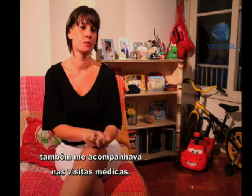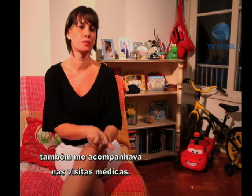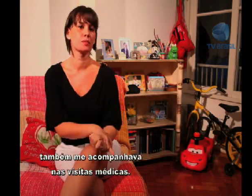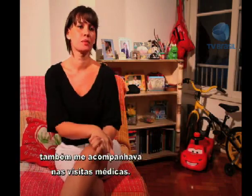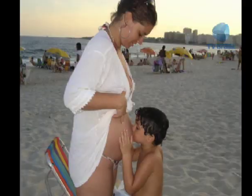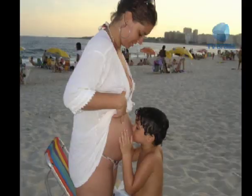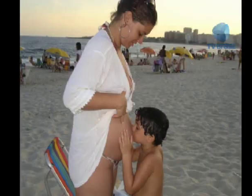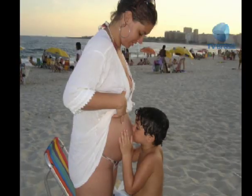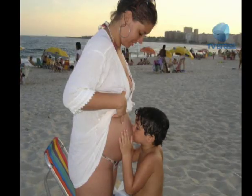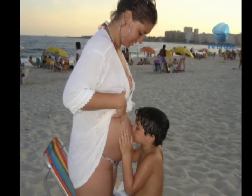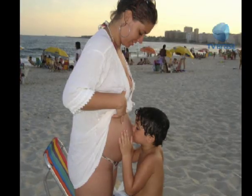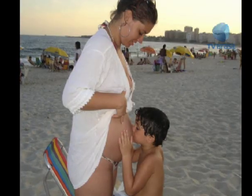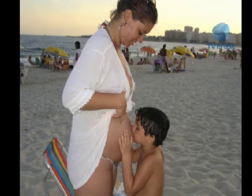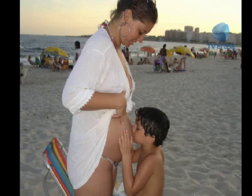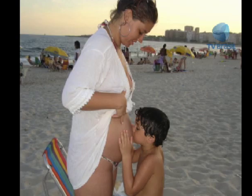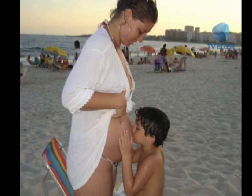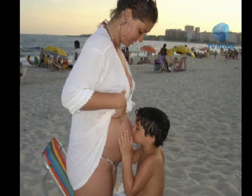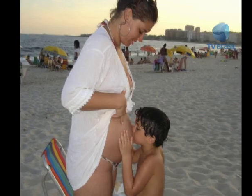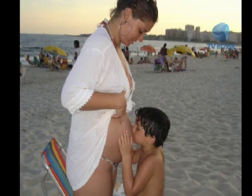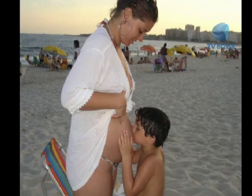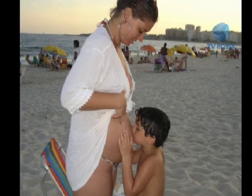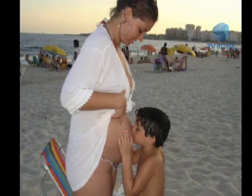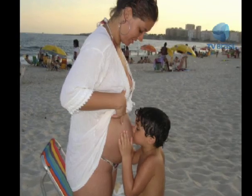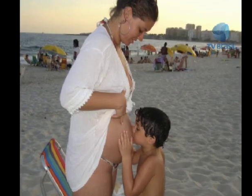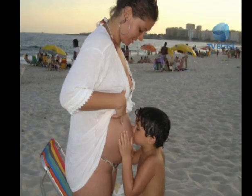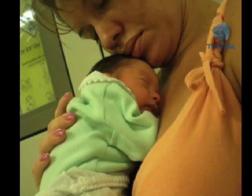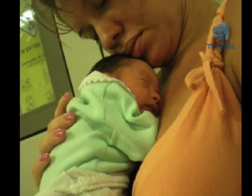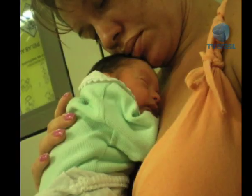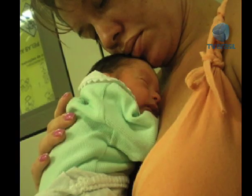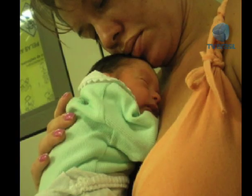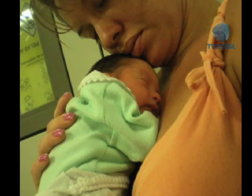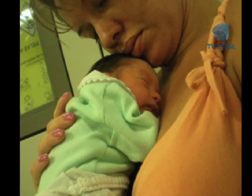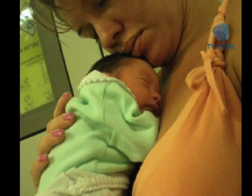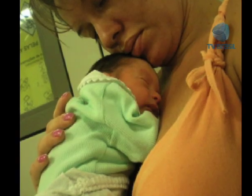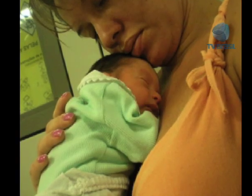médicas. Foto de Vanessa com os filhos em diferentes momentos.